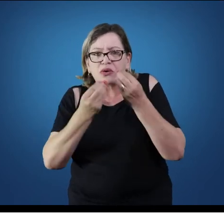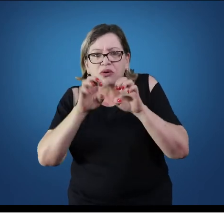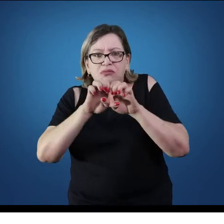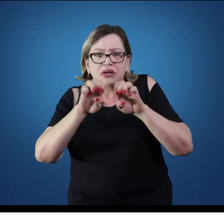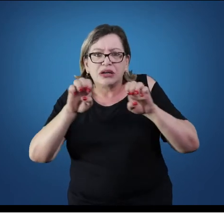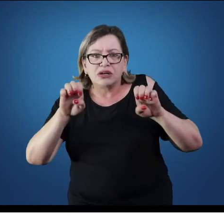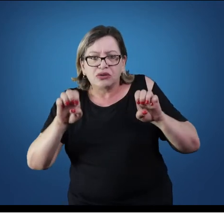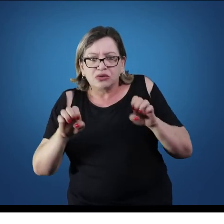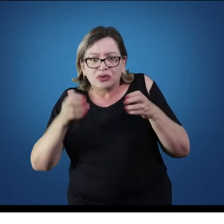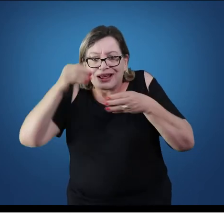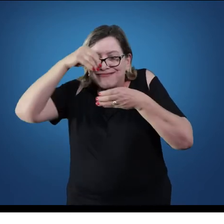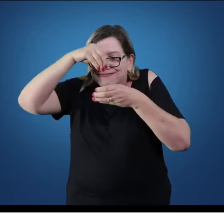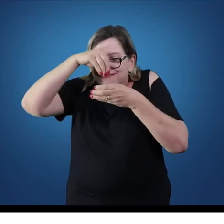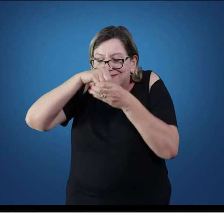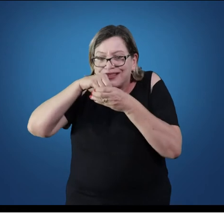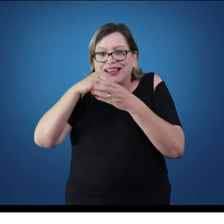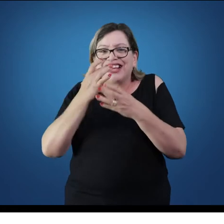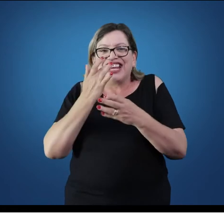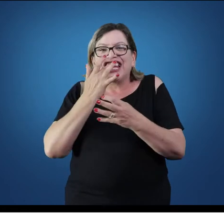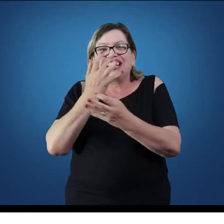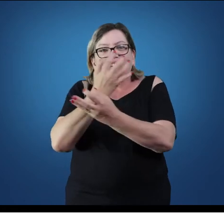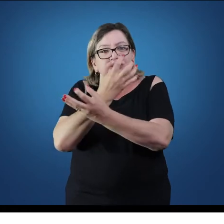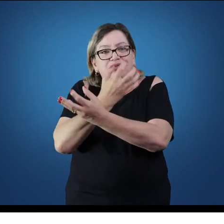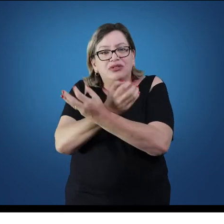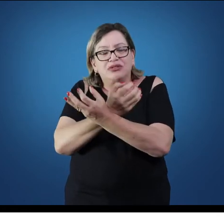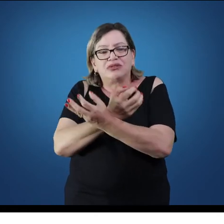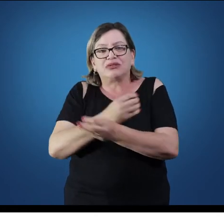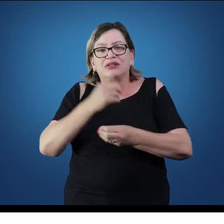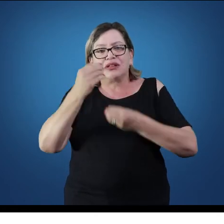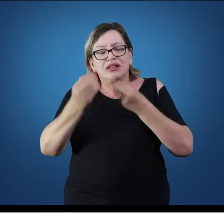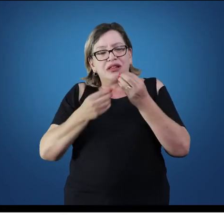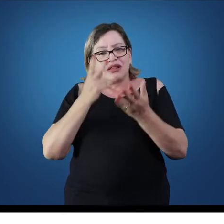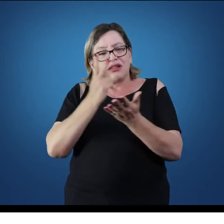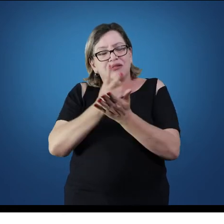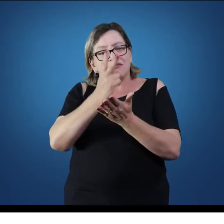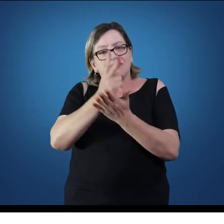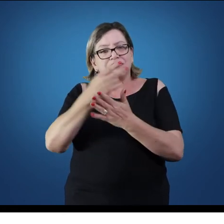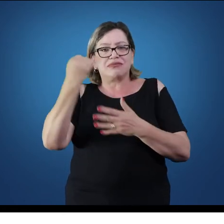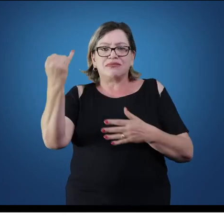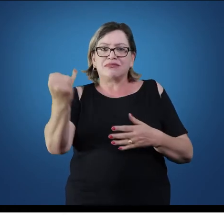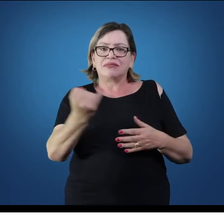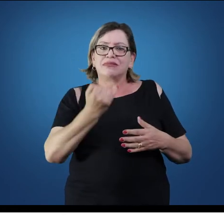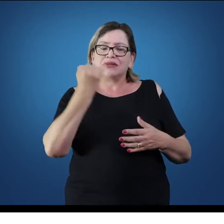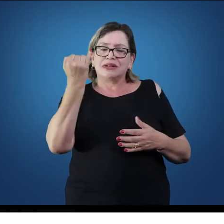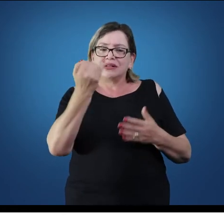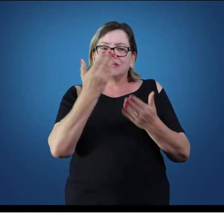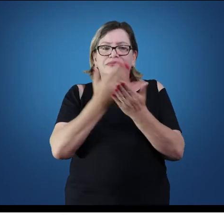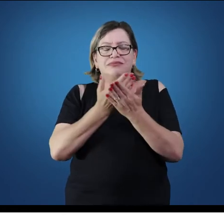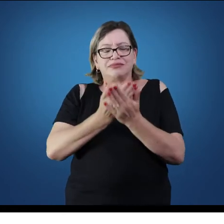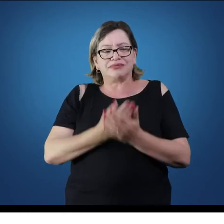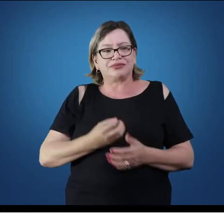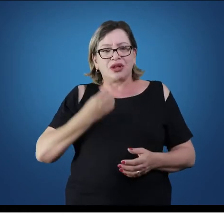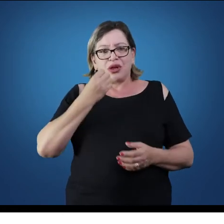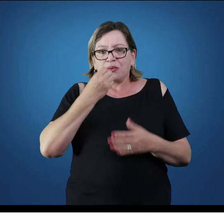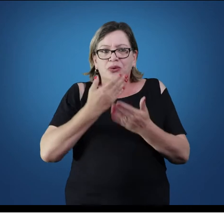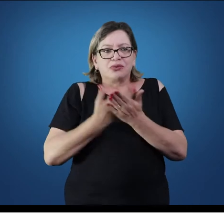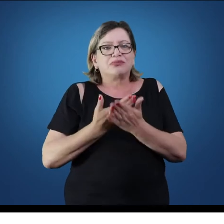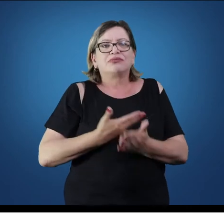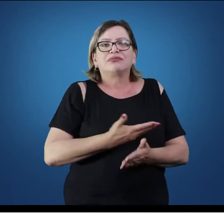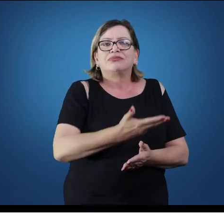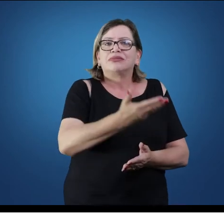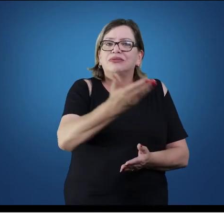parte interna de um osso, que vai ser o foco aqui da anatomia. Então, bons estudos para vocês.